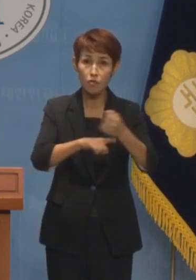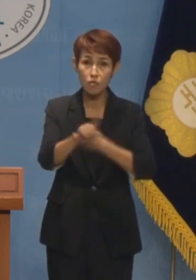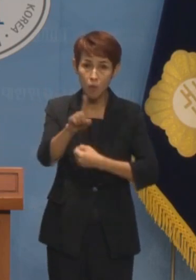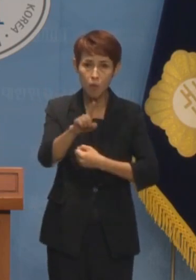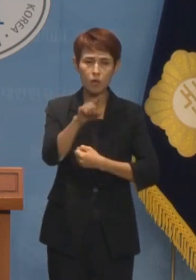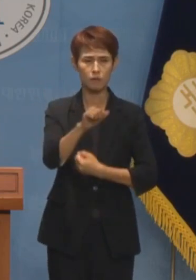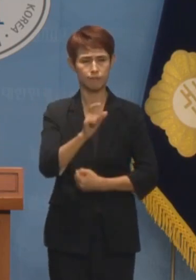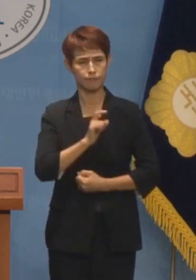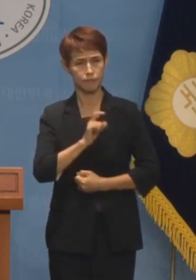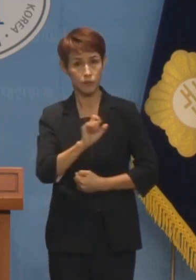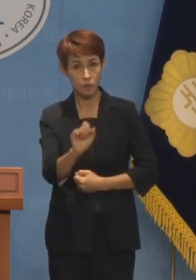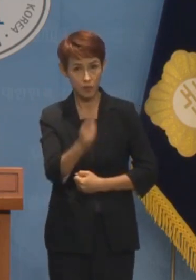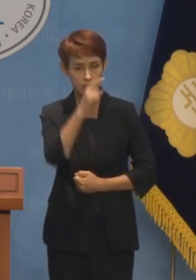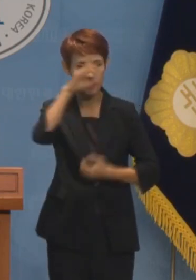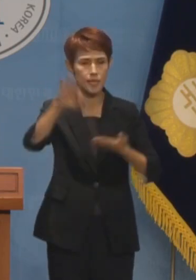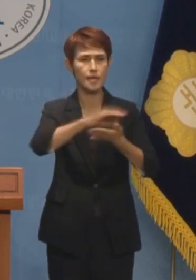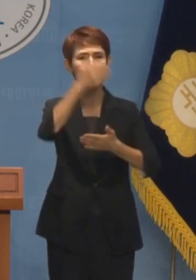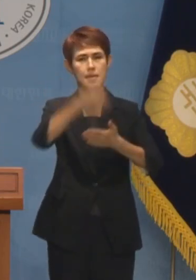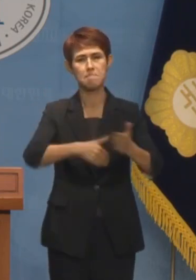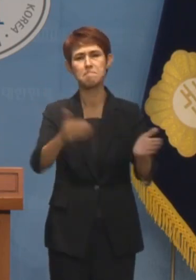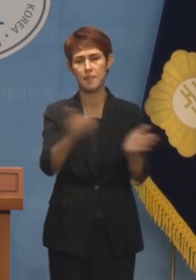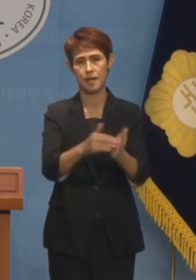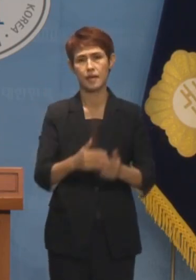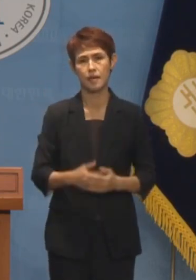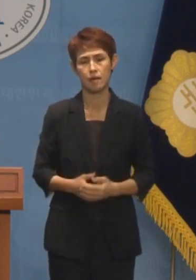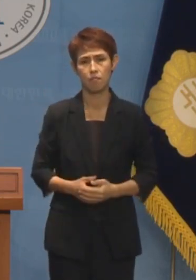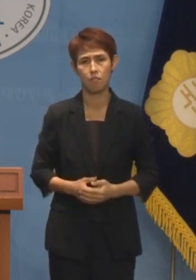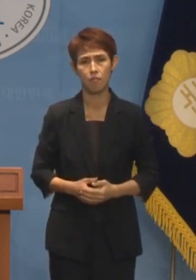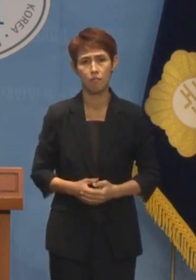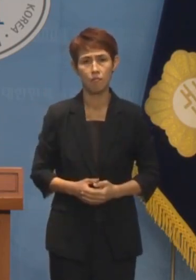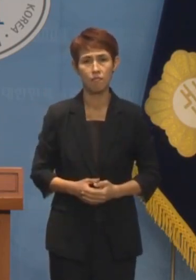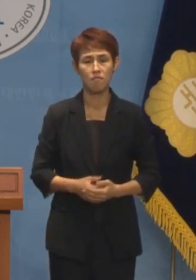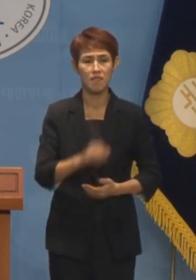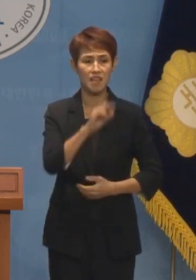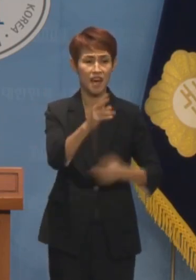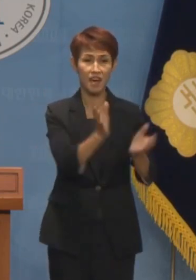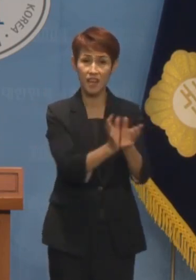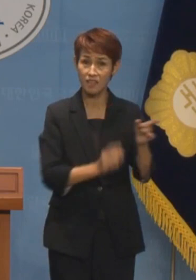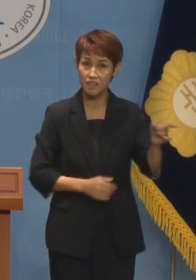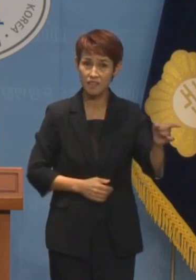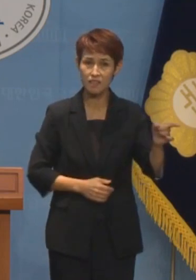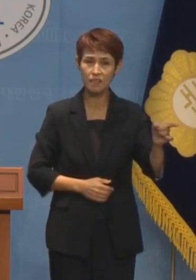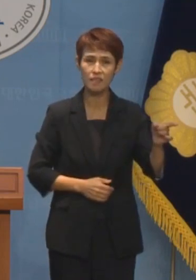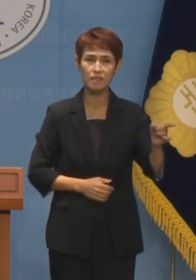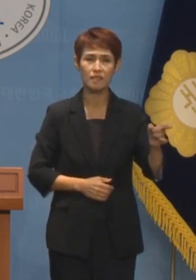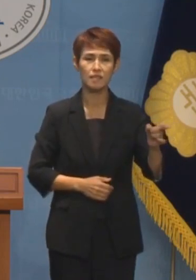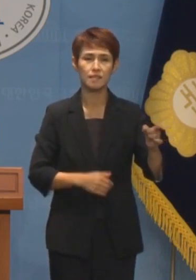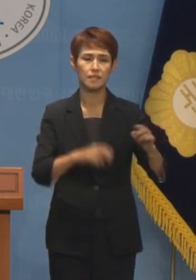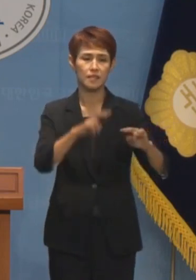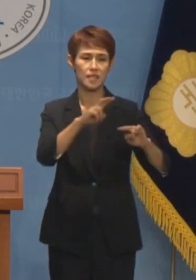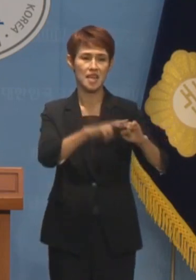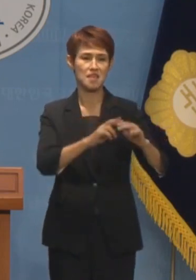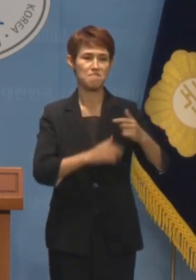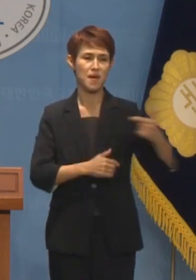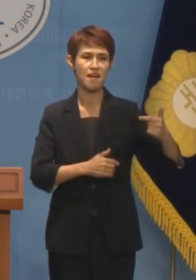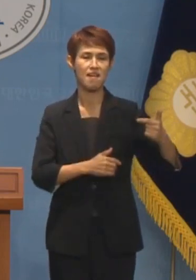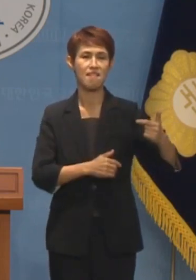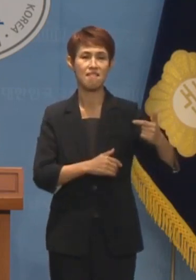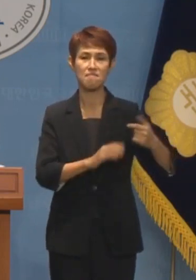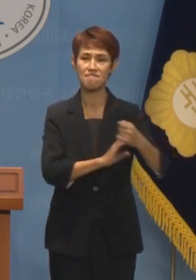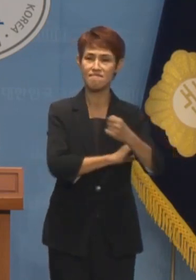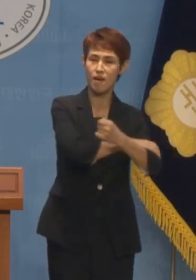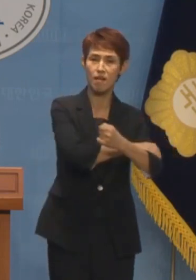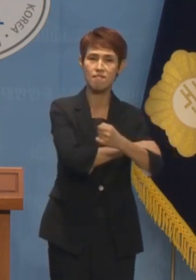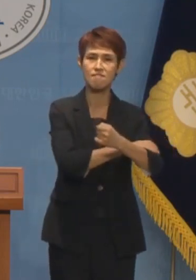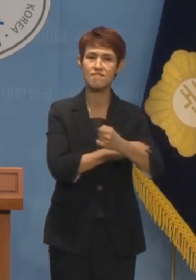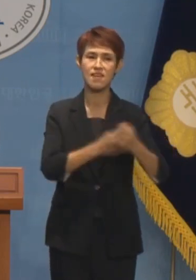그런 이유에서 비롯된 것입니다 그런데도 거대 야당은 의석수를 무기로 또다시 포퓰리즘 입법을